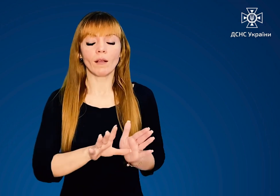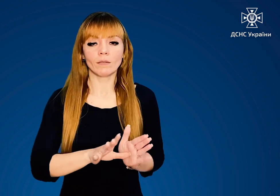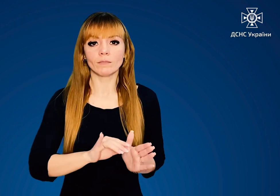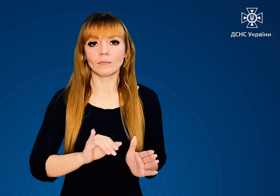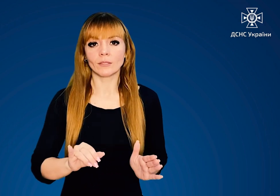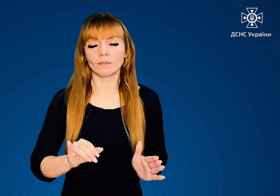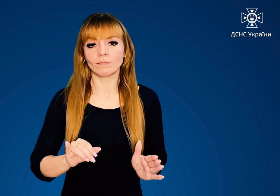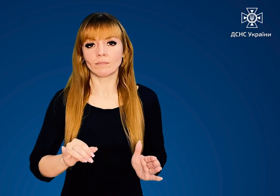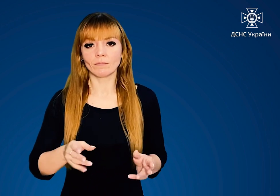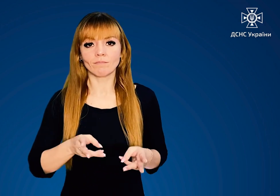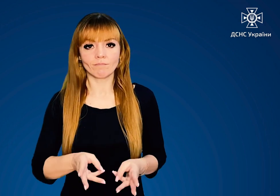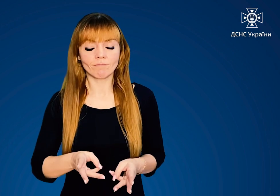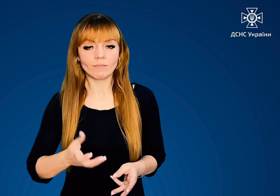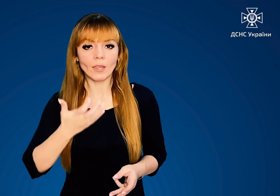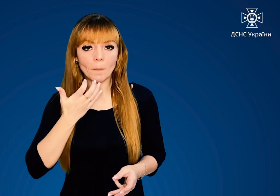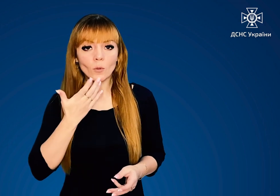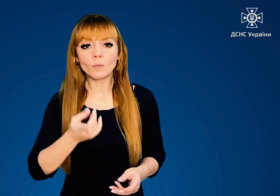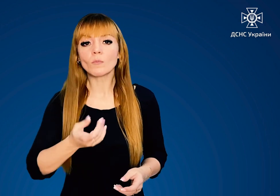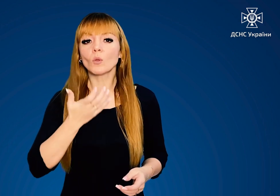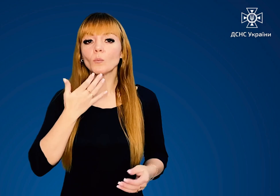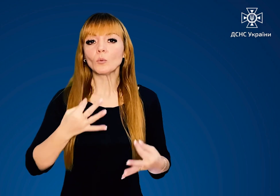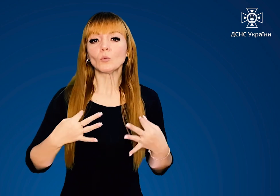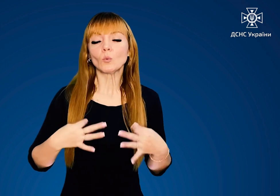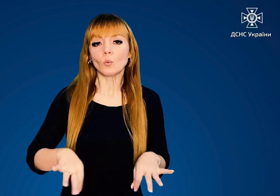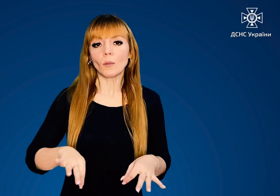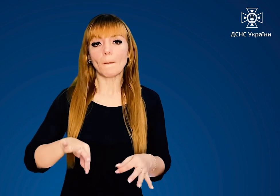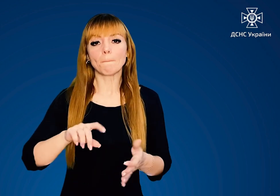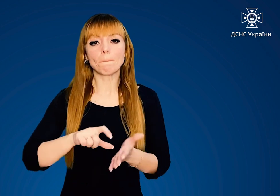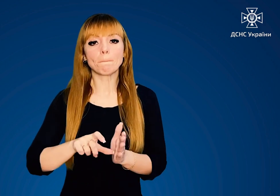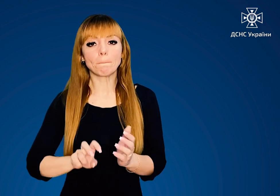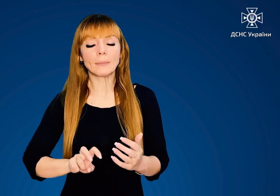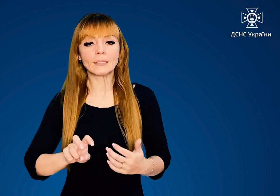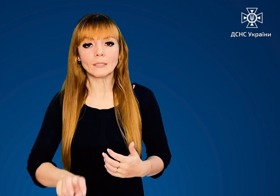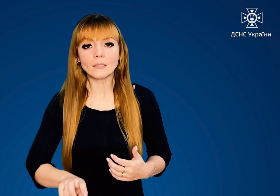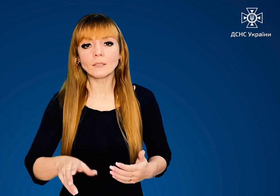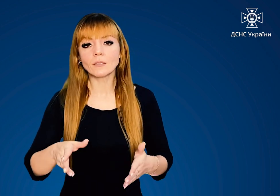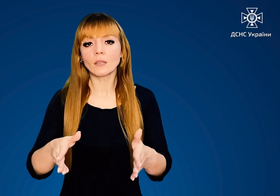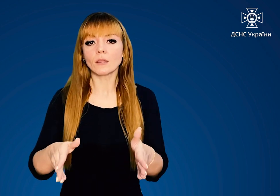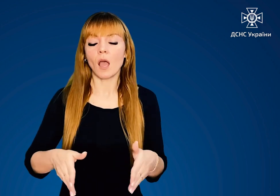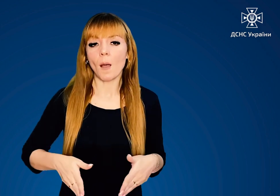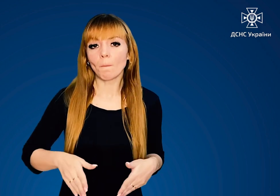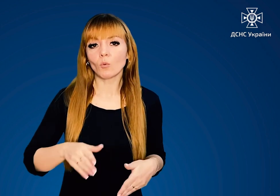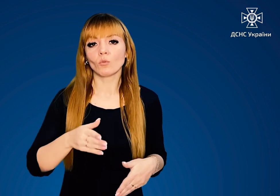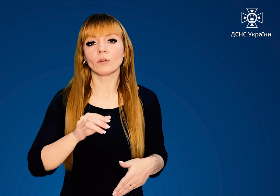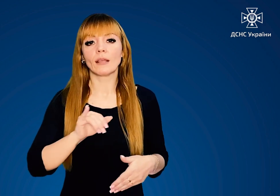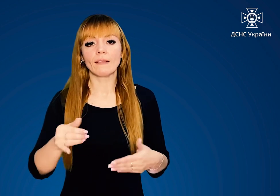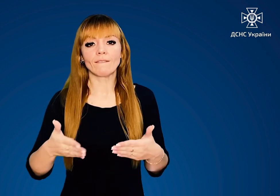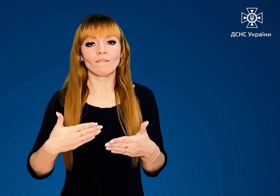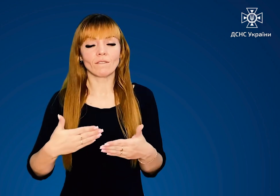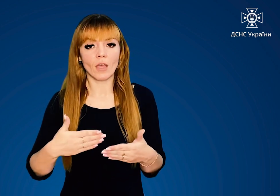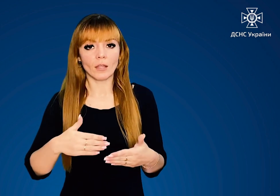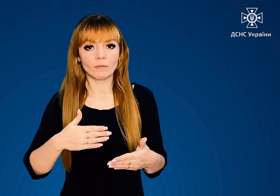електроенергії вдома Утепліть під'їзд, тамбур та вхідні двері до помешкань